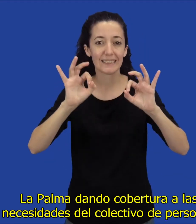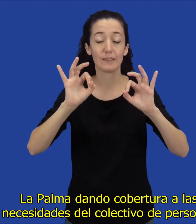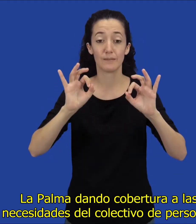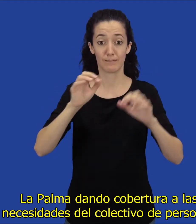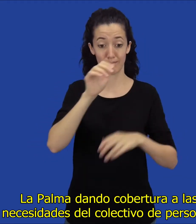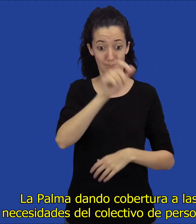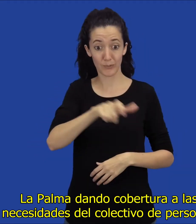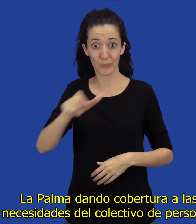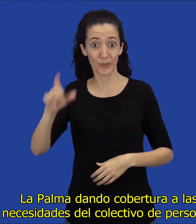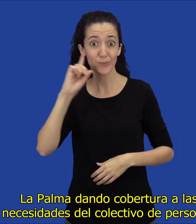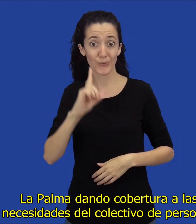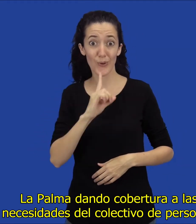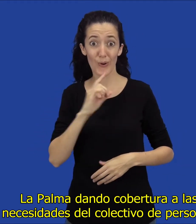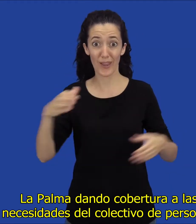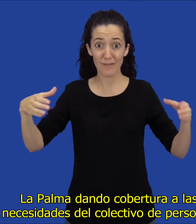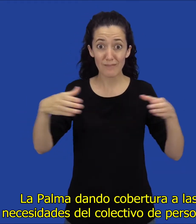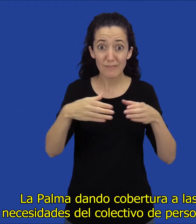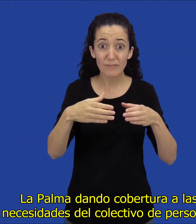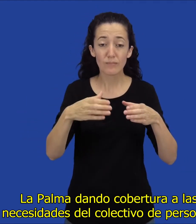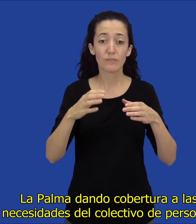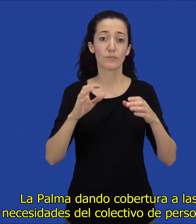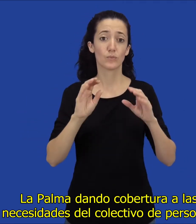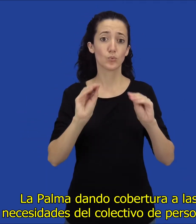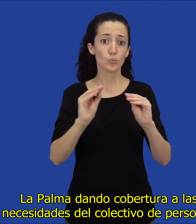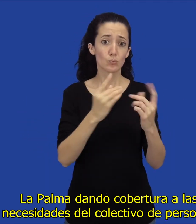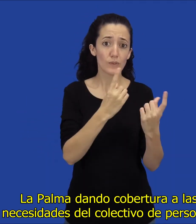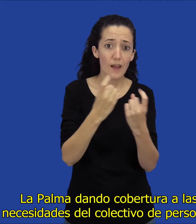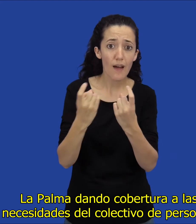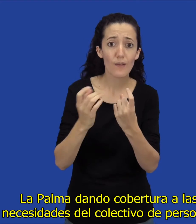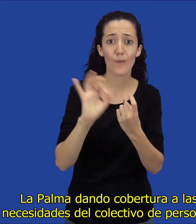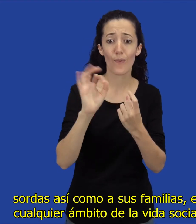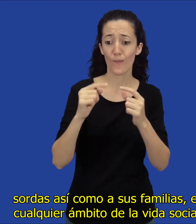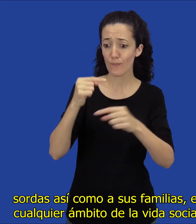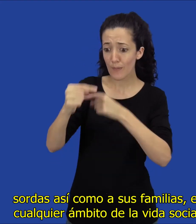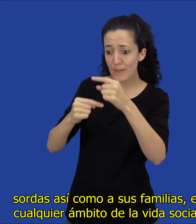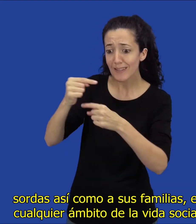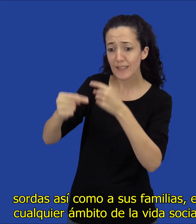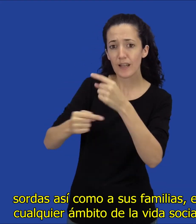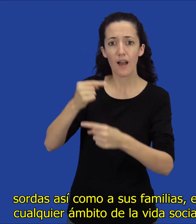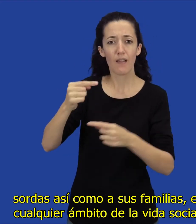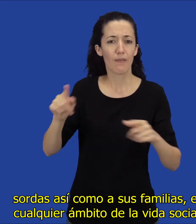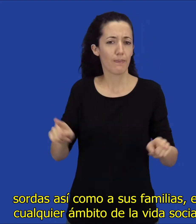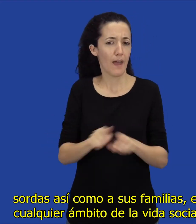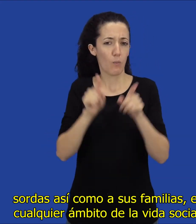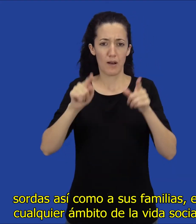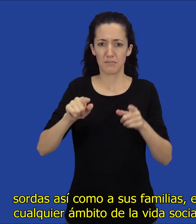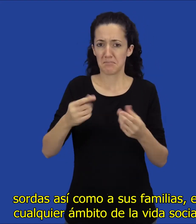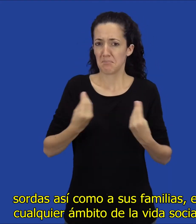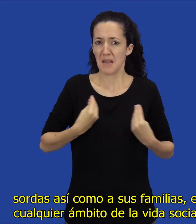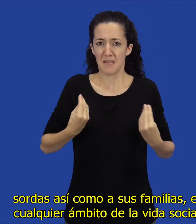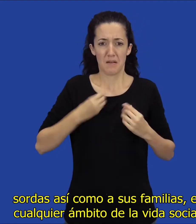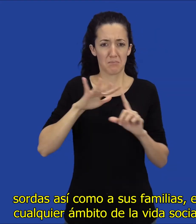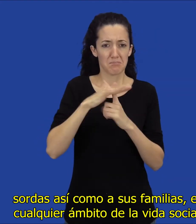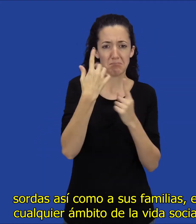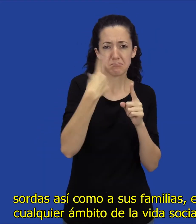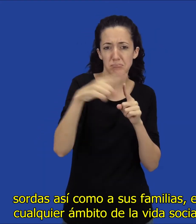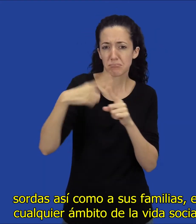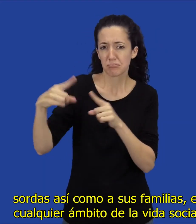isla de La Palma, dando cobertura a las necesidades del colectivo de personas sordas, así como sus familias, en cualquier